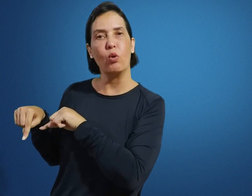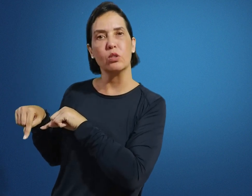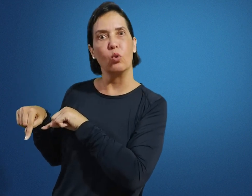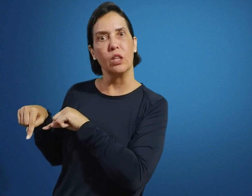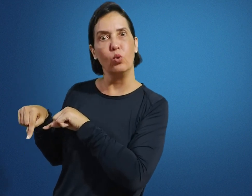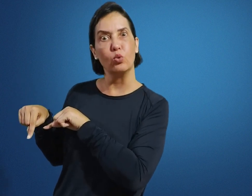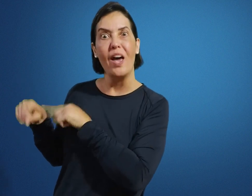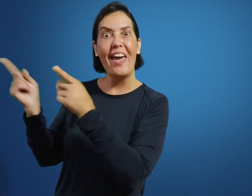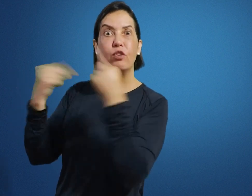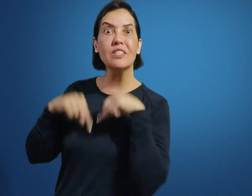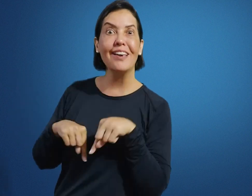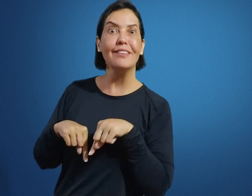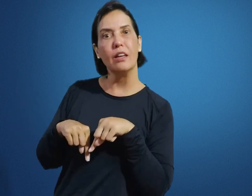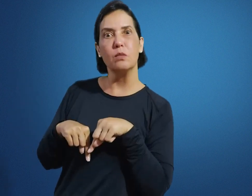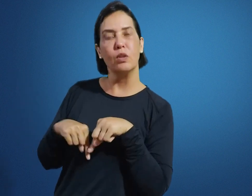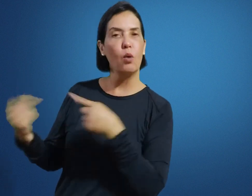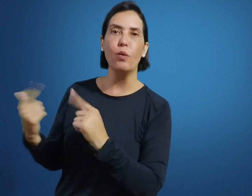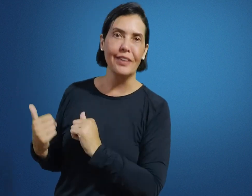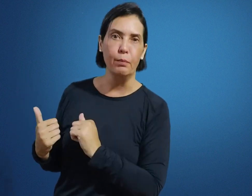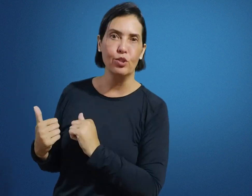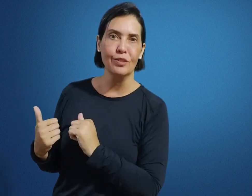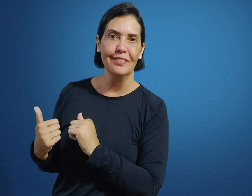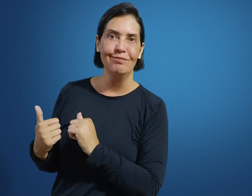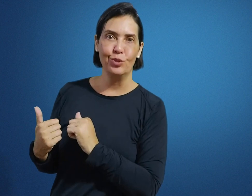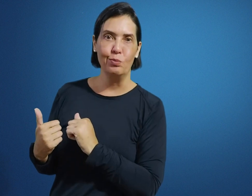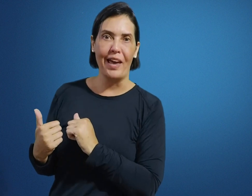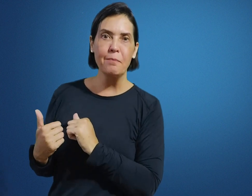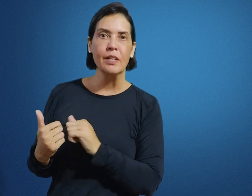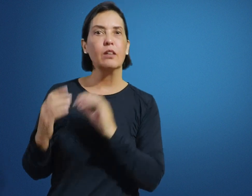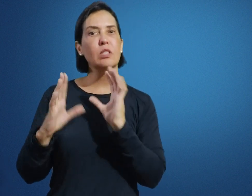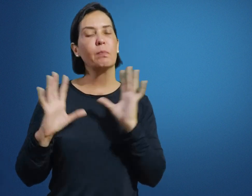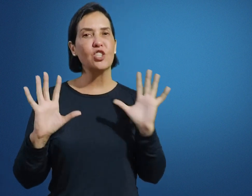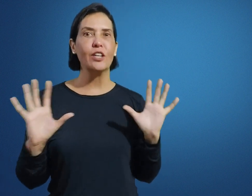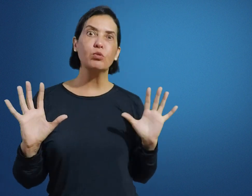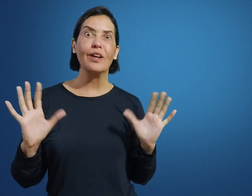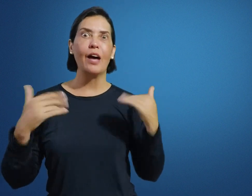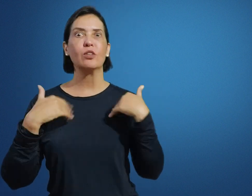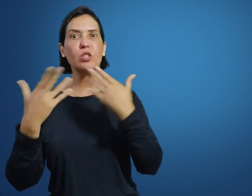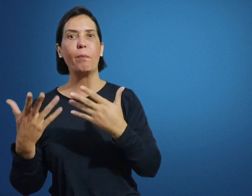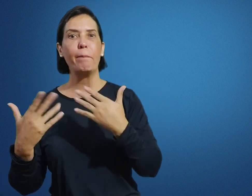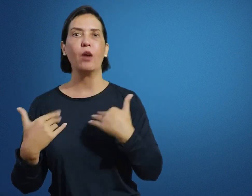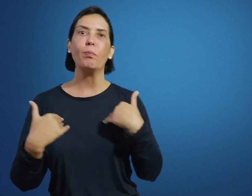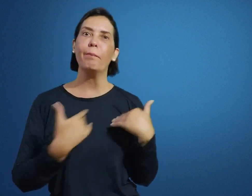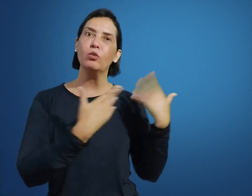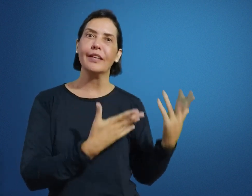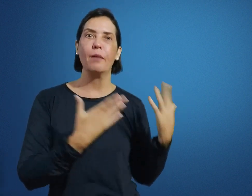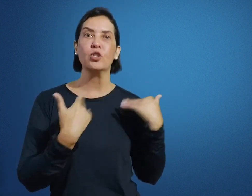coisa do conteúdo, é você quem tem que responder, não é o intérprete. Tudo bem? Então, sempre deixar isso muito claro entre o seu papel e o papel do intérprete,